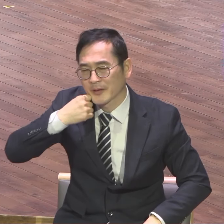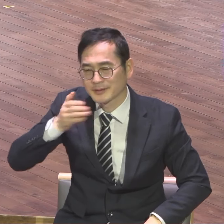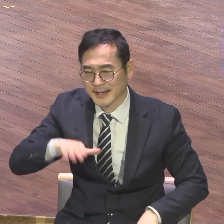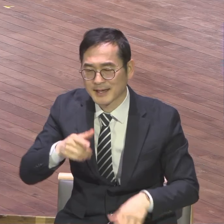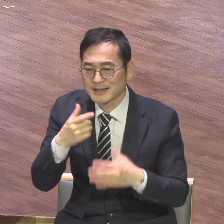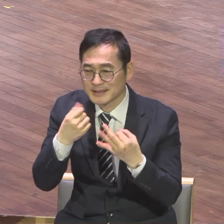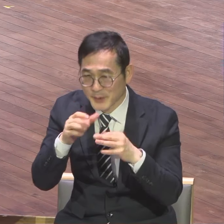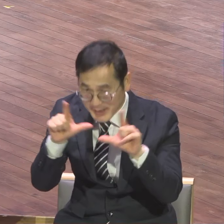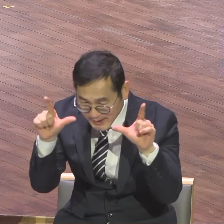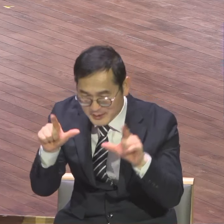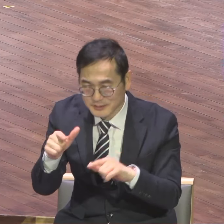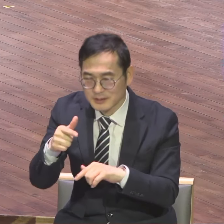없잖아요